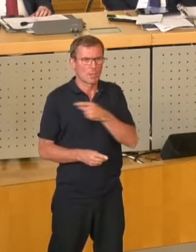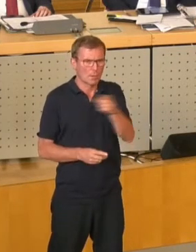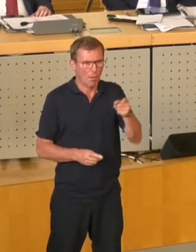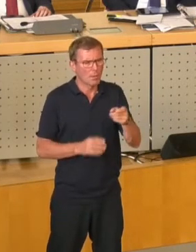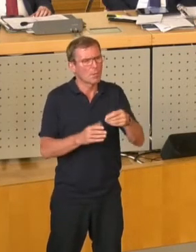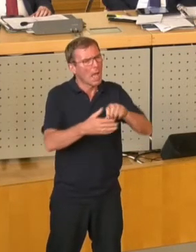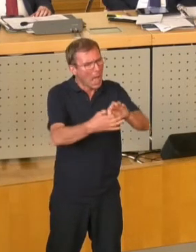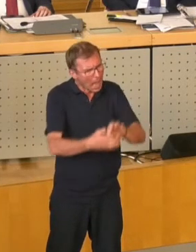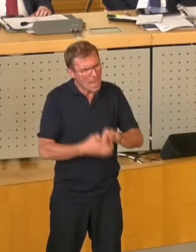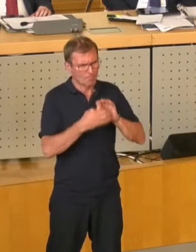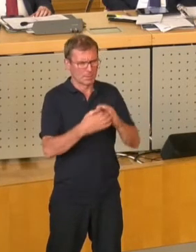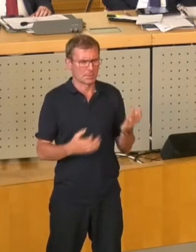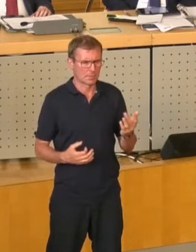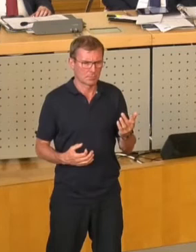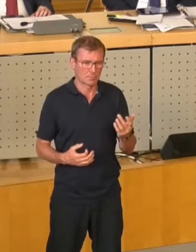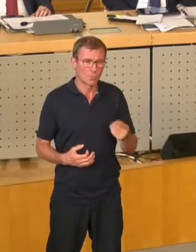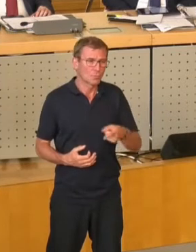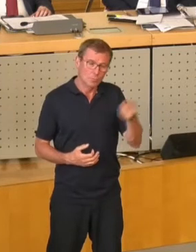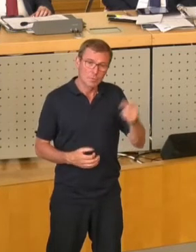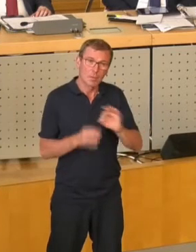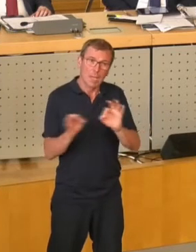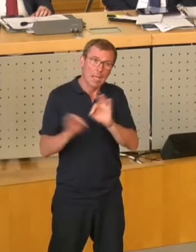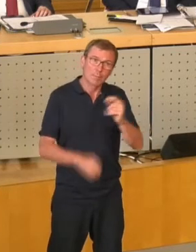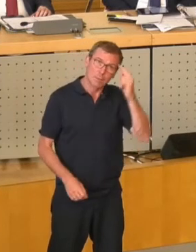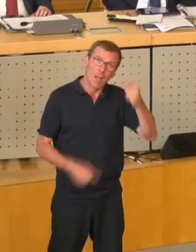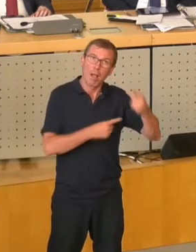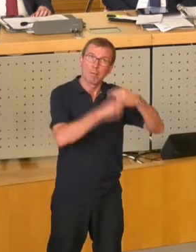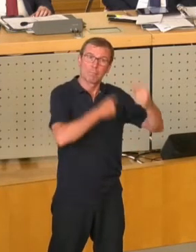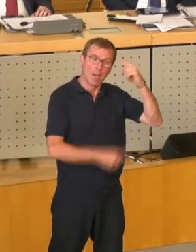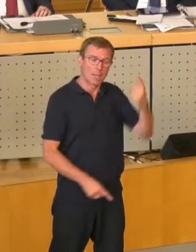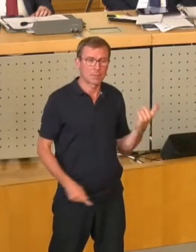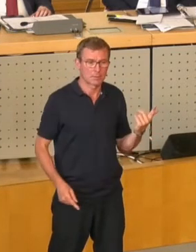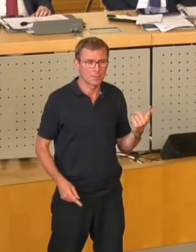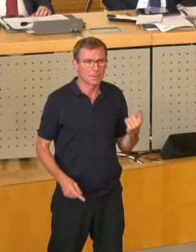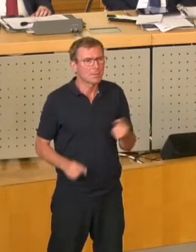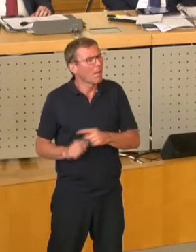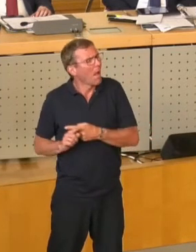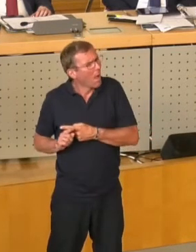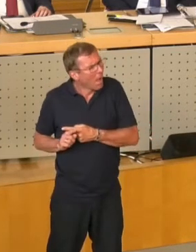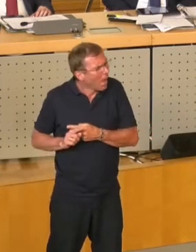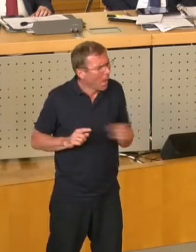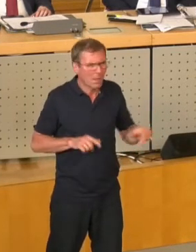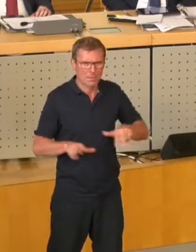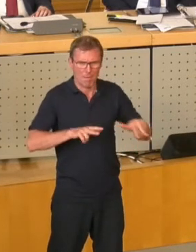Und Sie werden sich regelmäßig daran erinnern können, dass ich in allen Verfahren